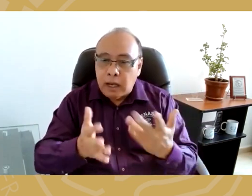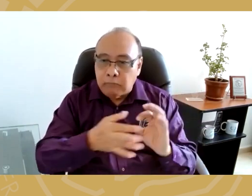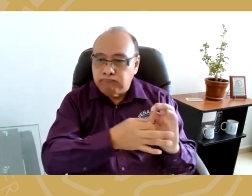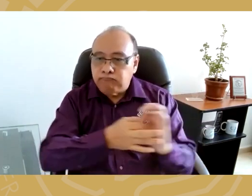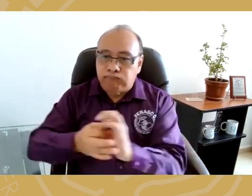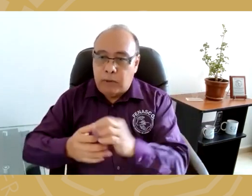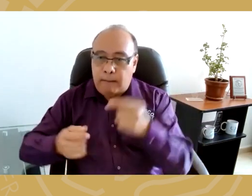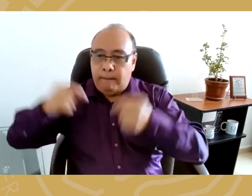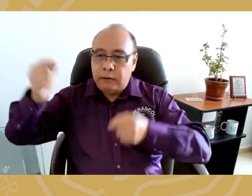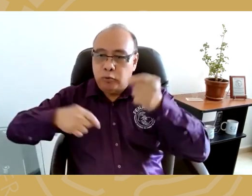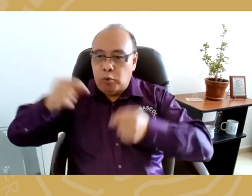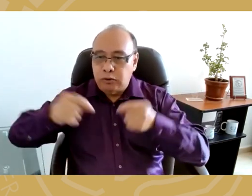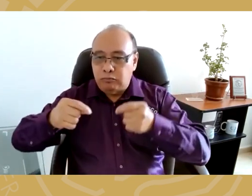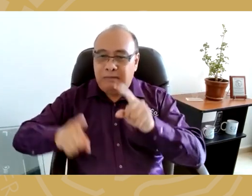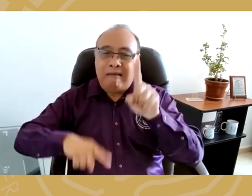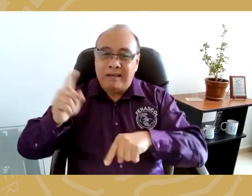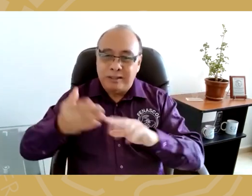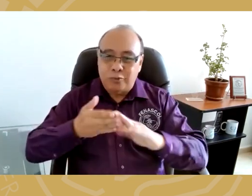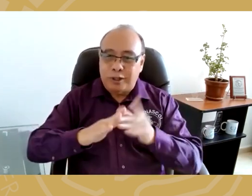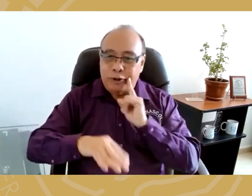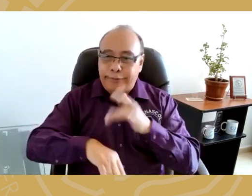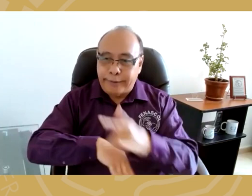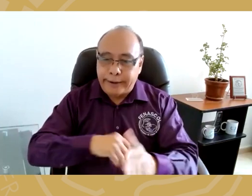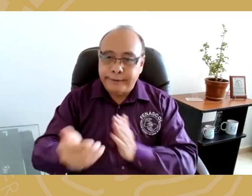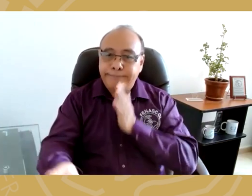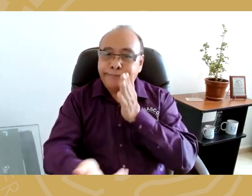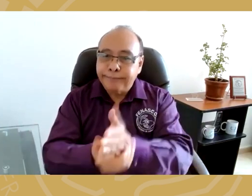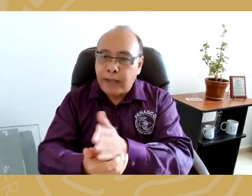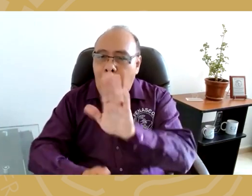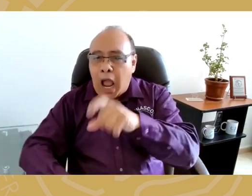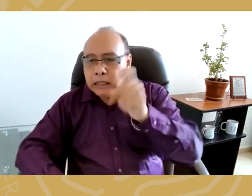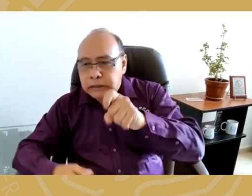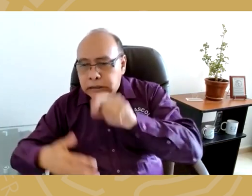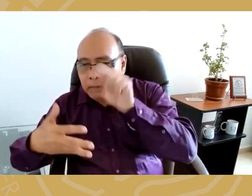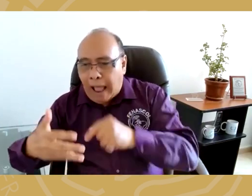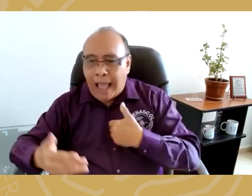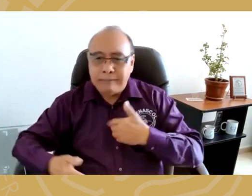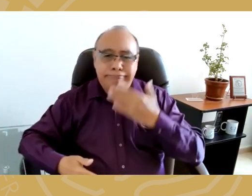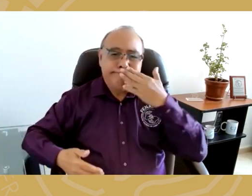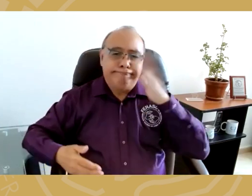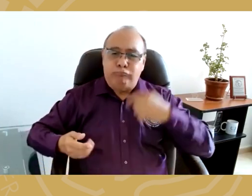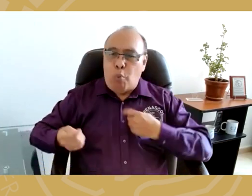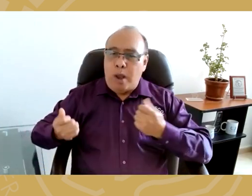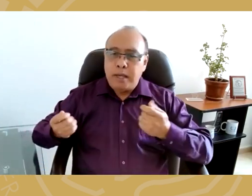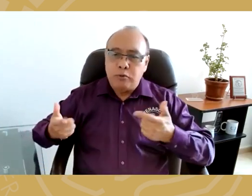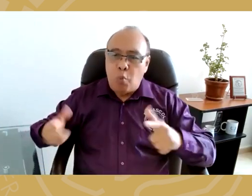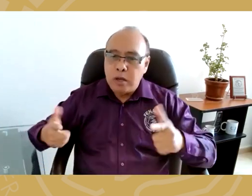En algunas ocasiones la comunidad sorda ha llegado de manera tardía a realizar algunas exigencias, pero la respuesta